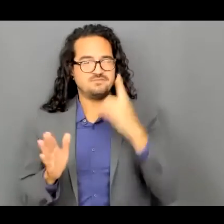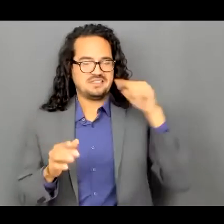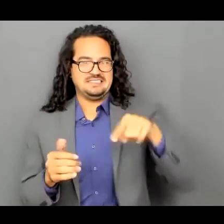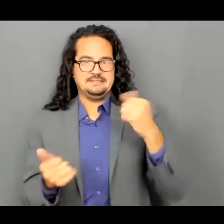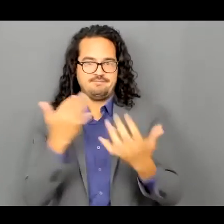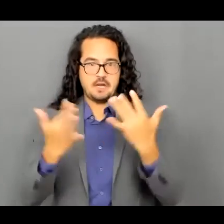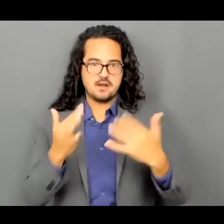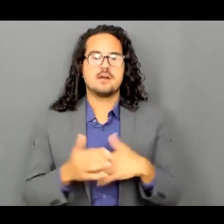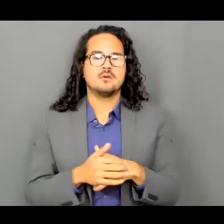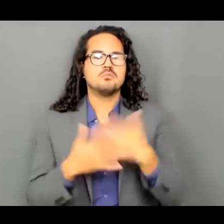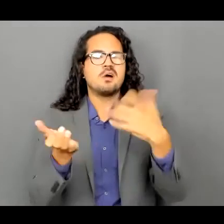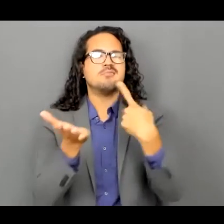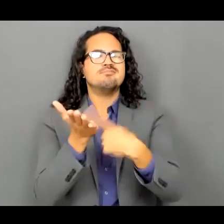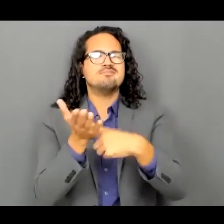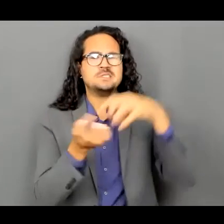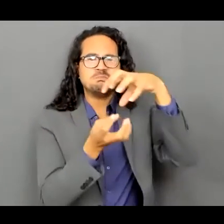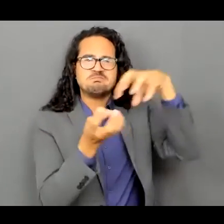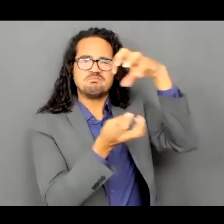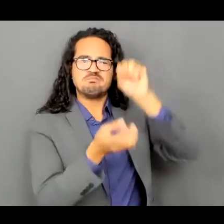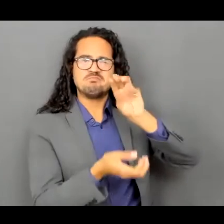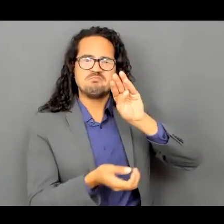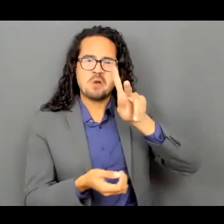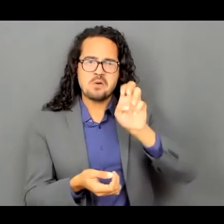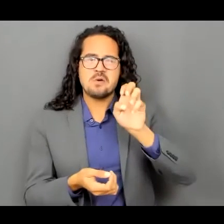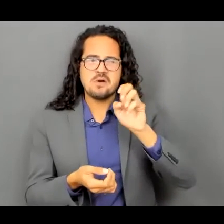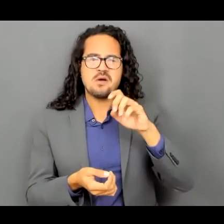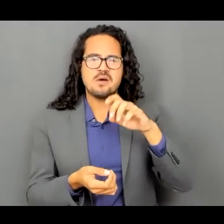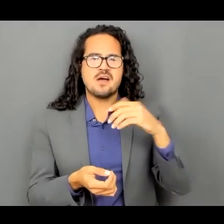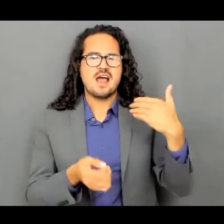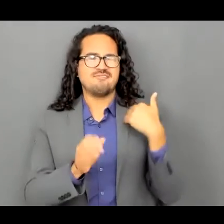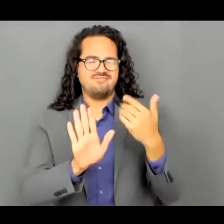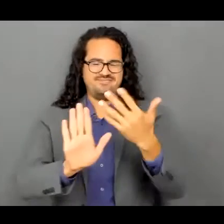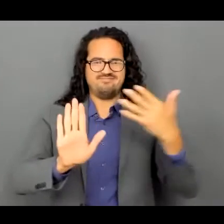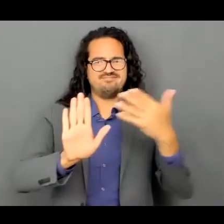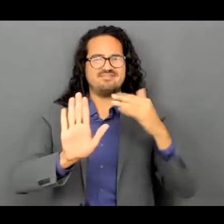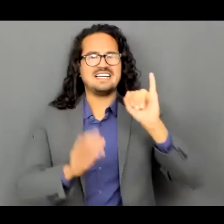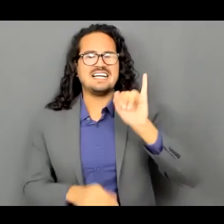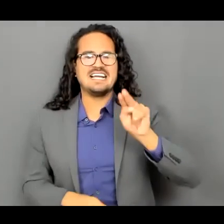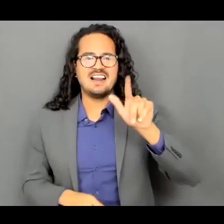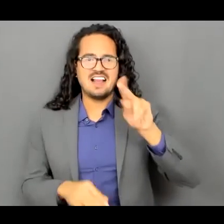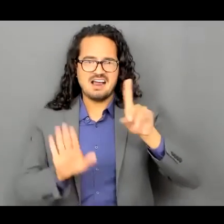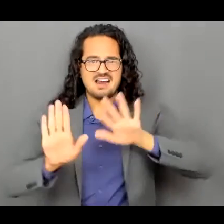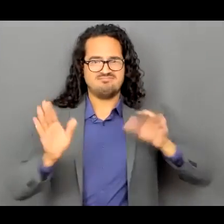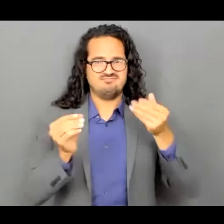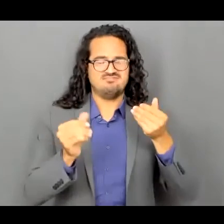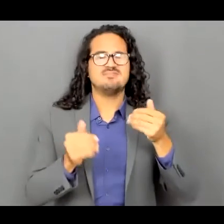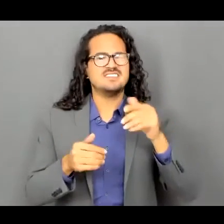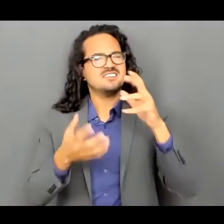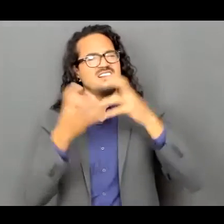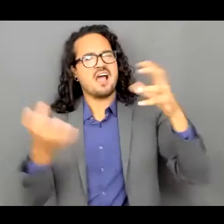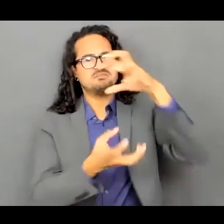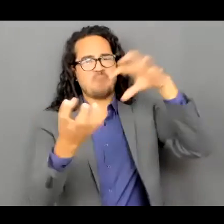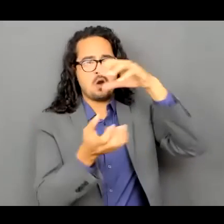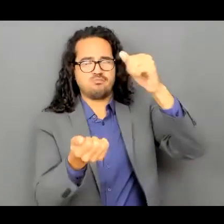quisiera hablar cerca del humo y si bueno si está fuera de la el stratus